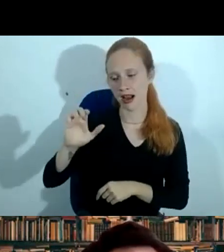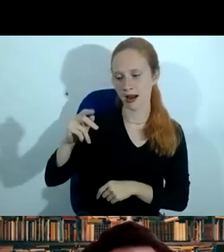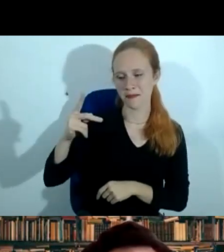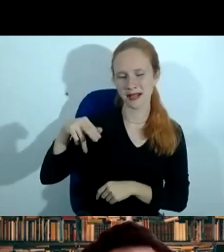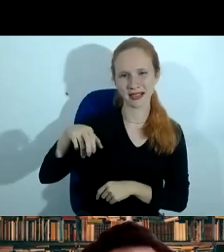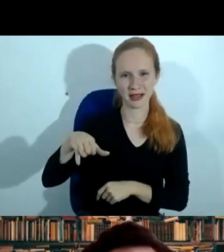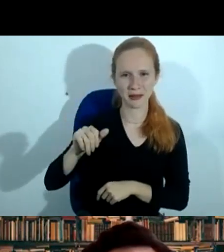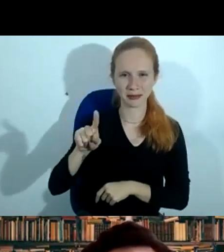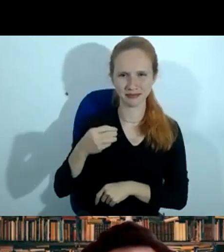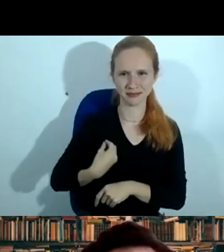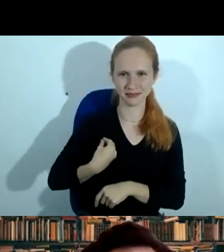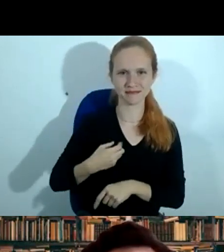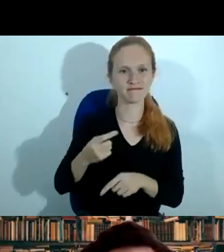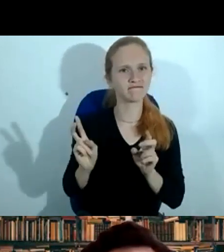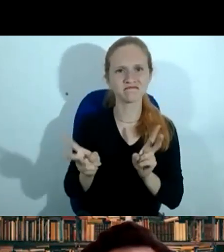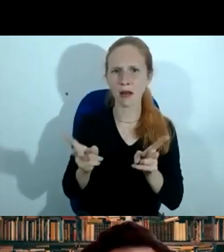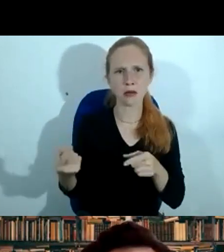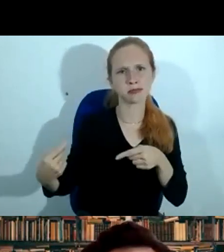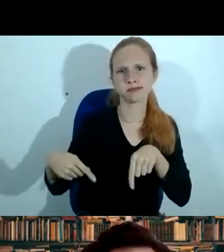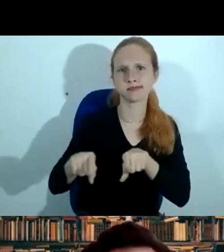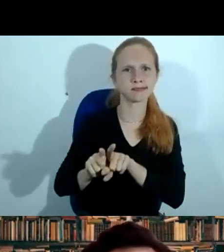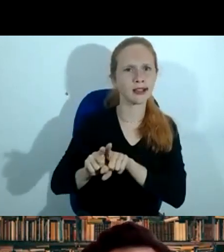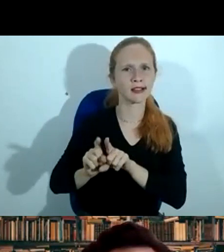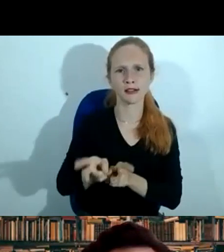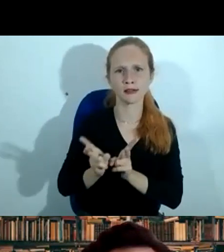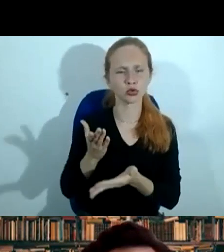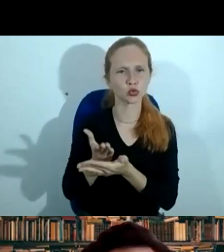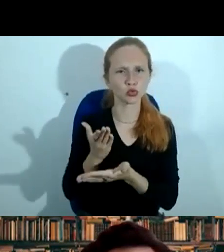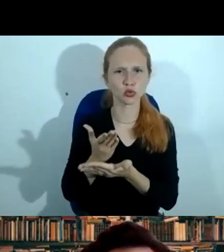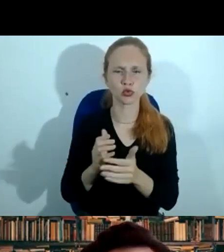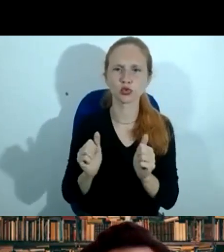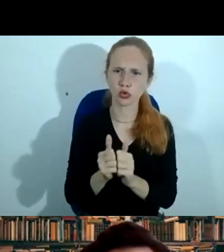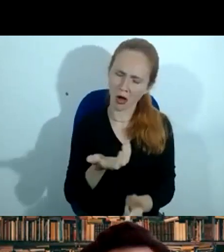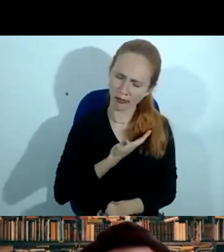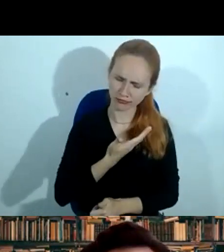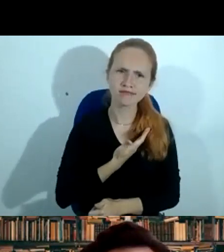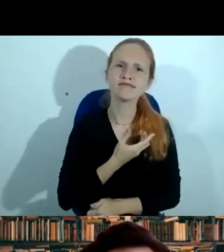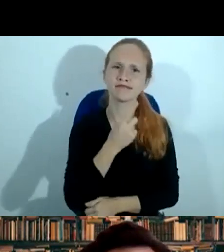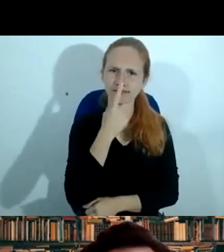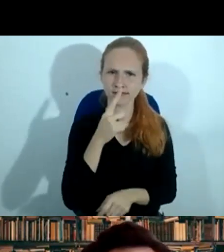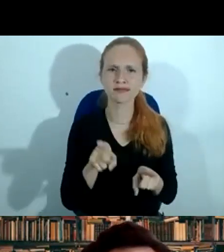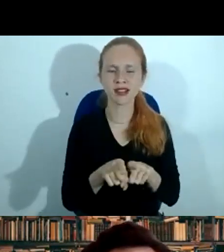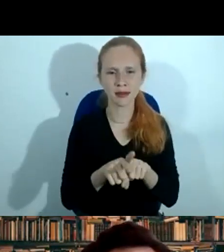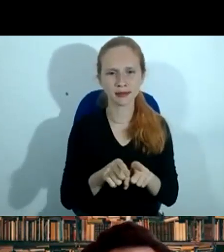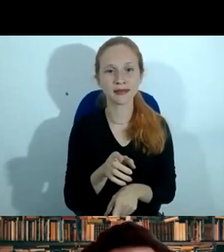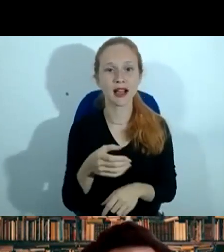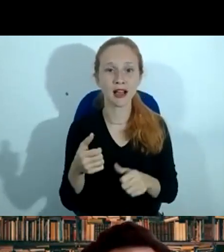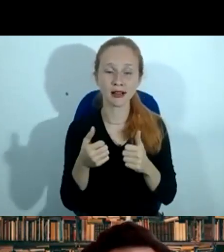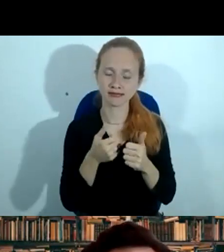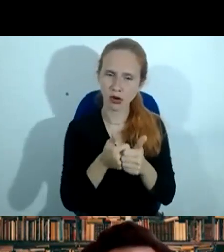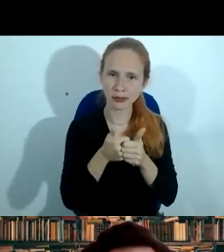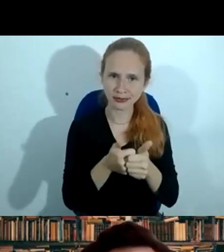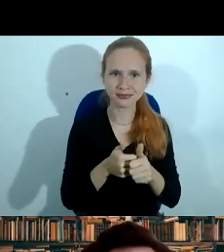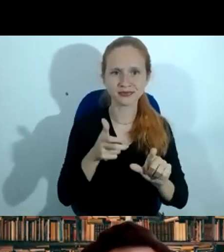seara do Direito Digital, assim como o doutor Fabrício Paturi, que é um grande amigo e que também certamente está nos acompanhando. Claro,